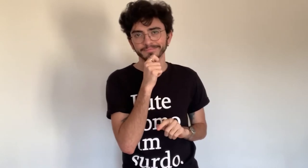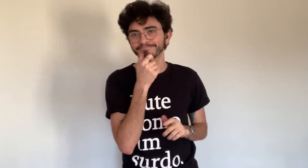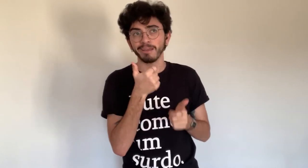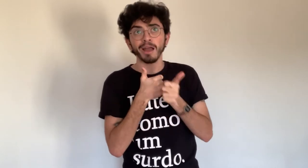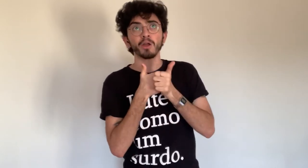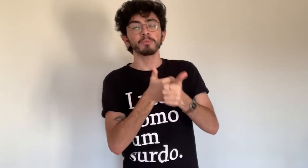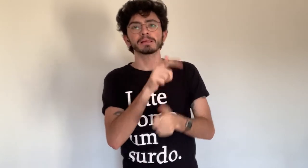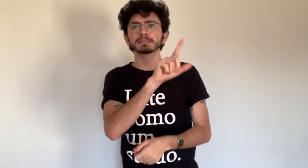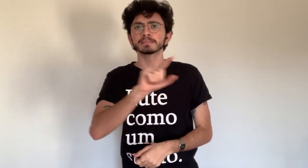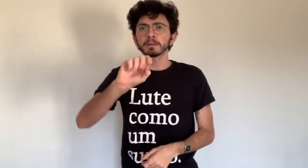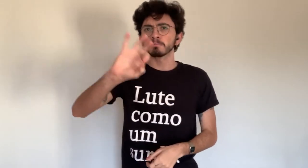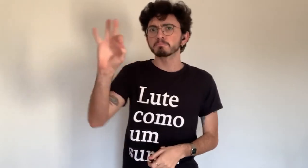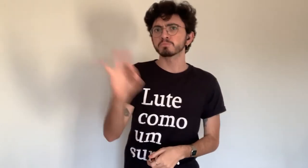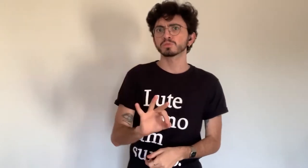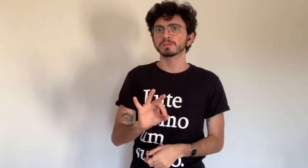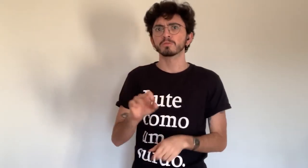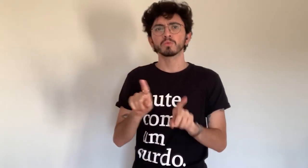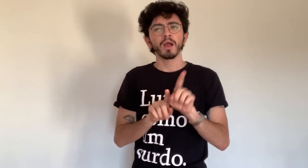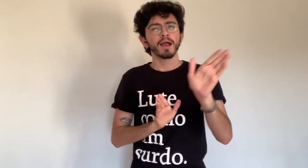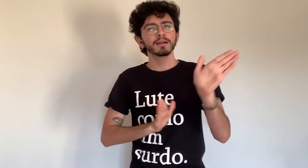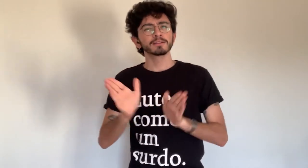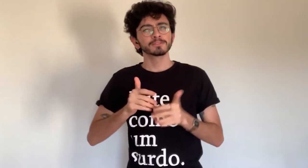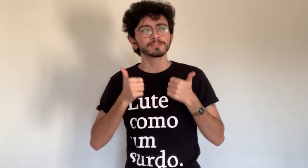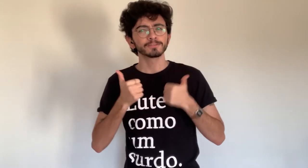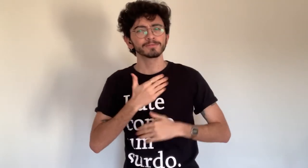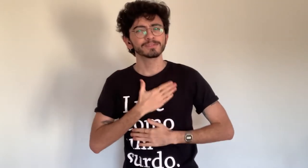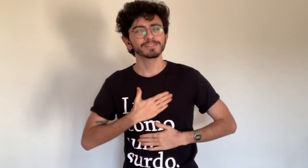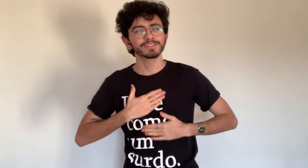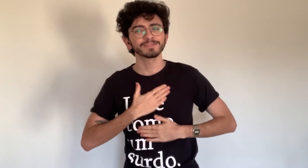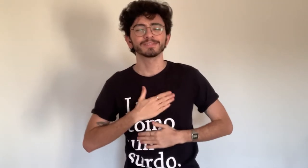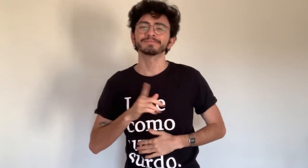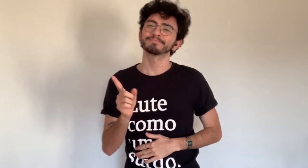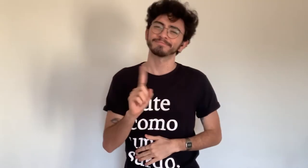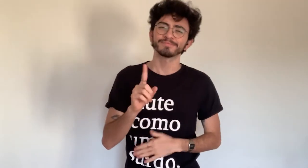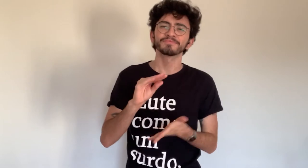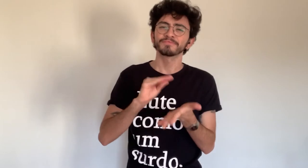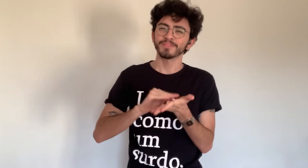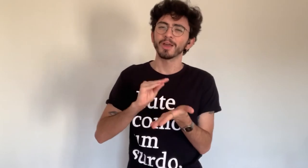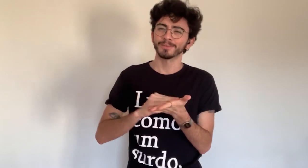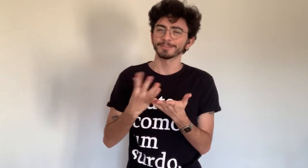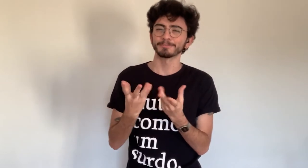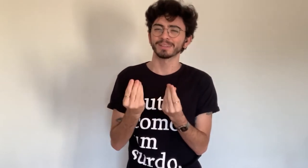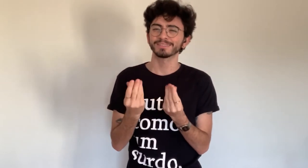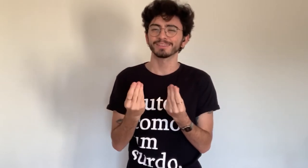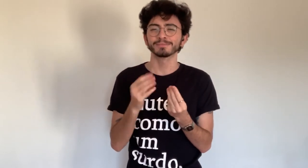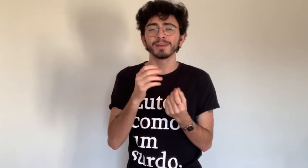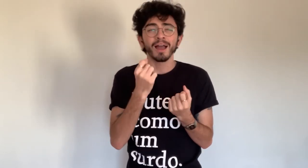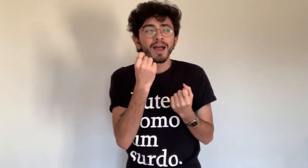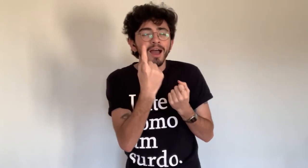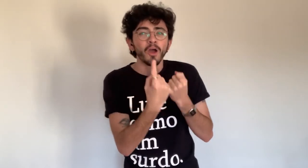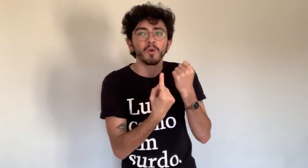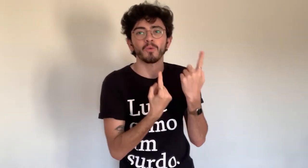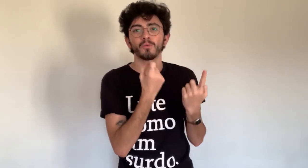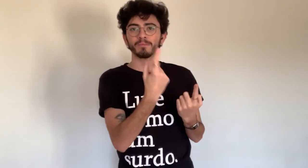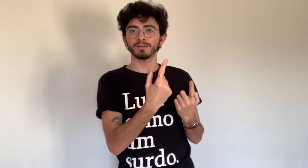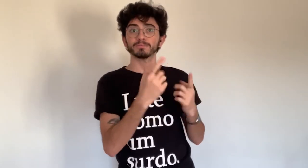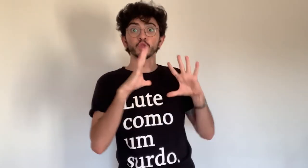legenda. O que torna mais difícil acompanhar tudo. É uma acessibilidade que ainda não existe